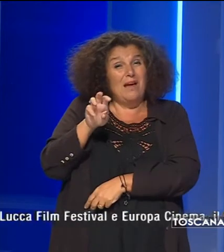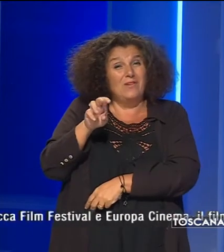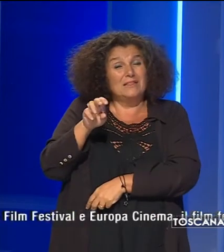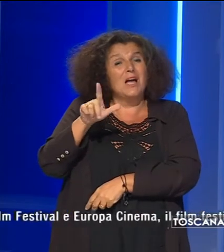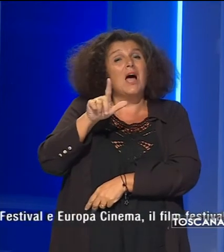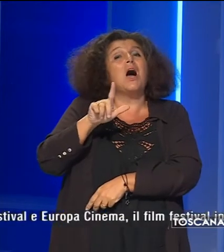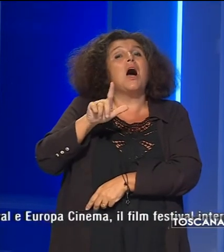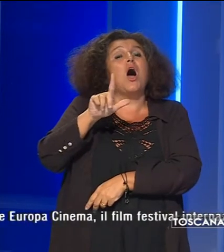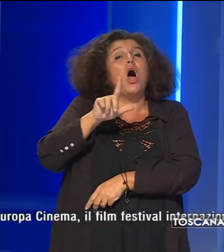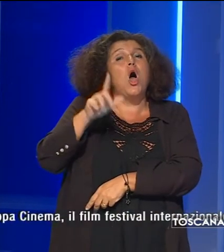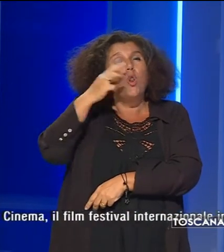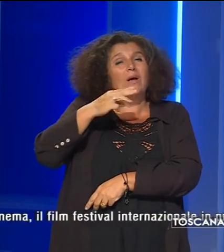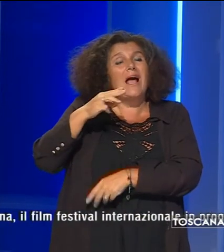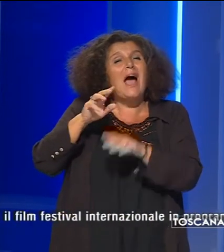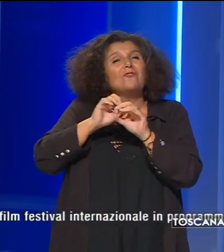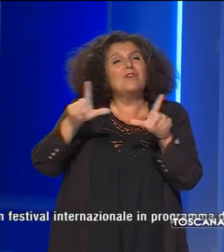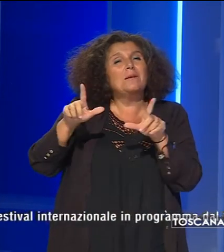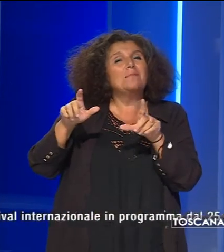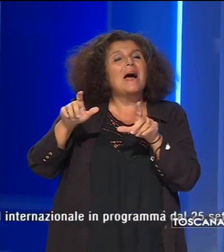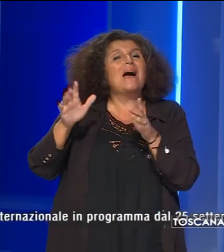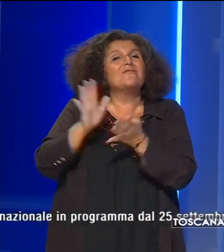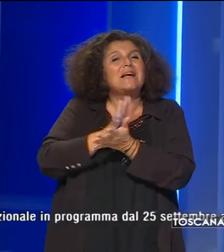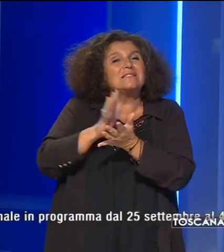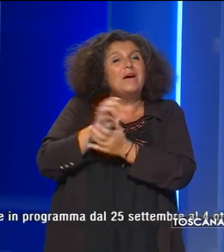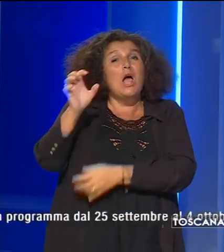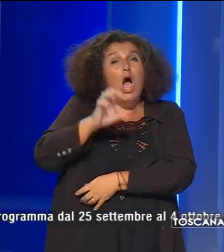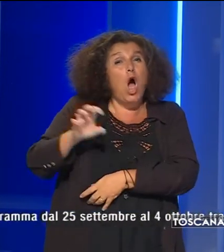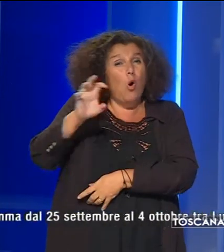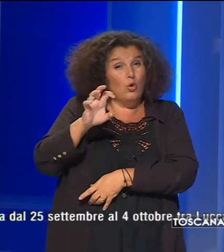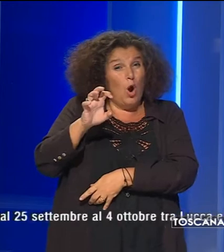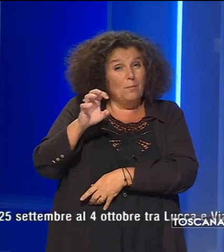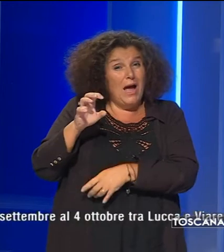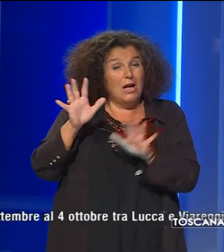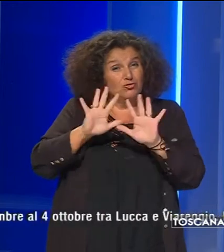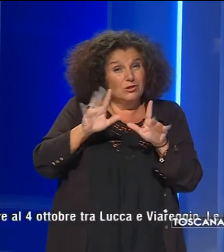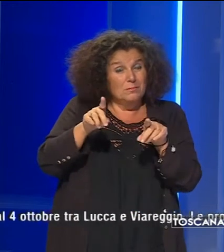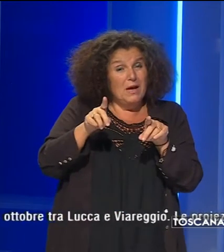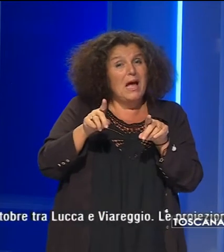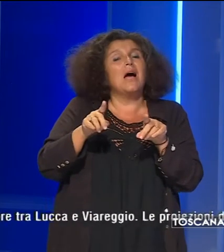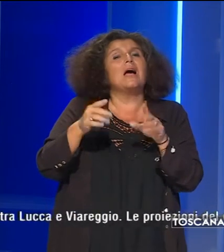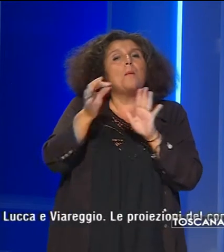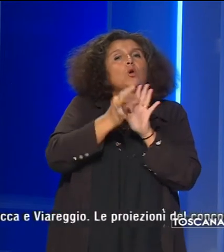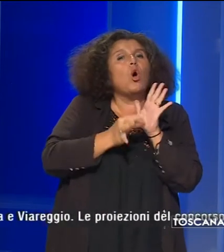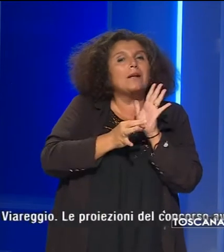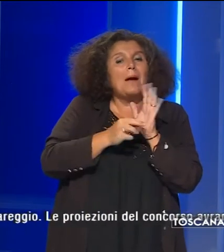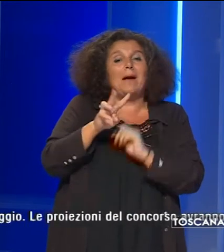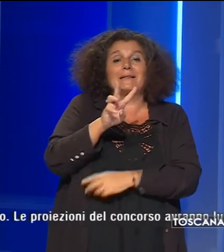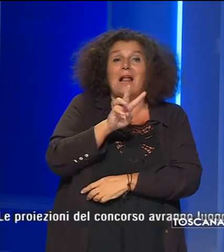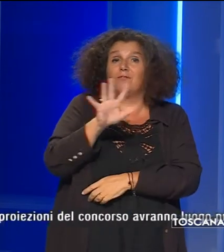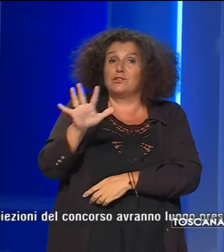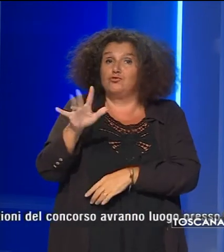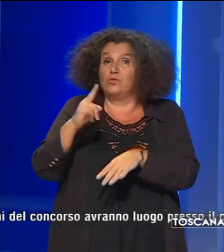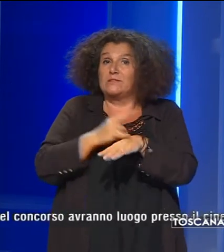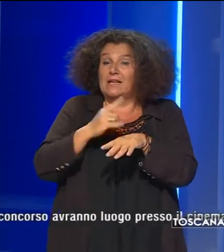Film Festival e Europa Cinema il Film Festival internazionale in programma dal 25